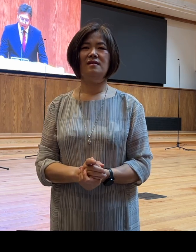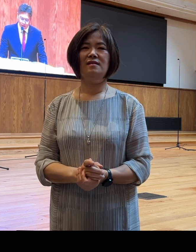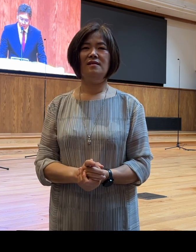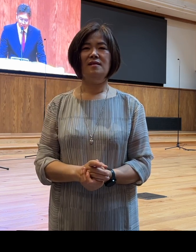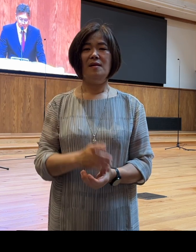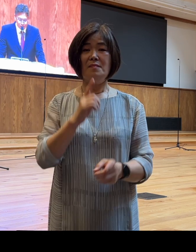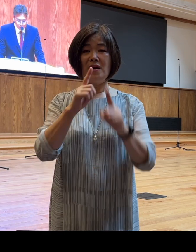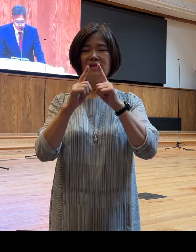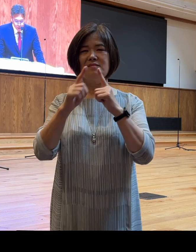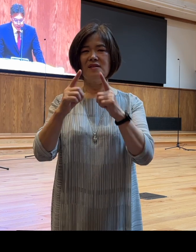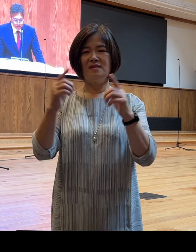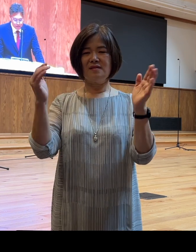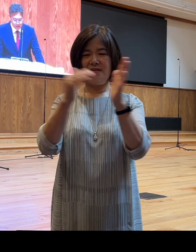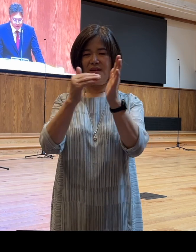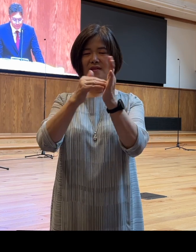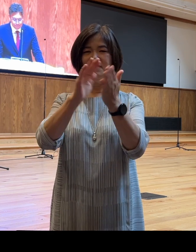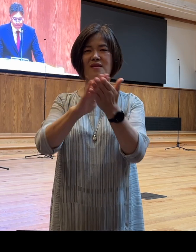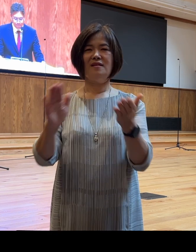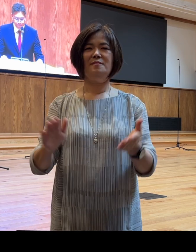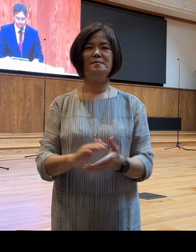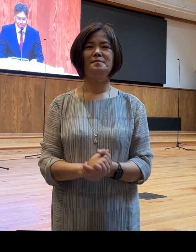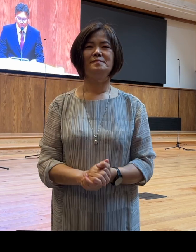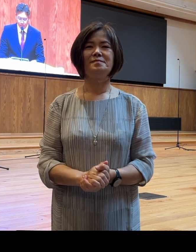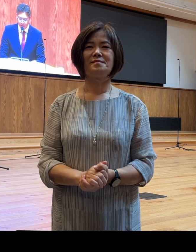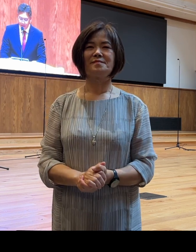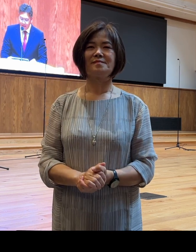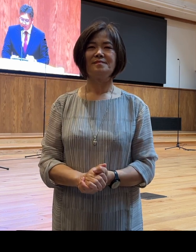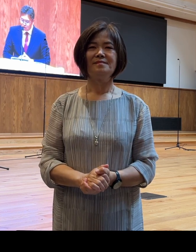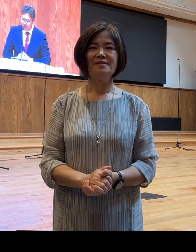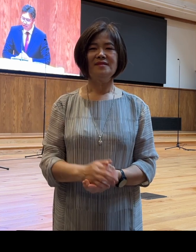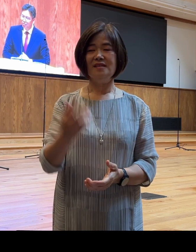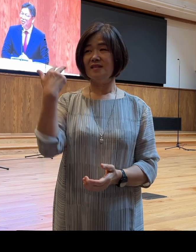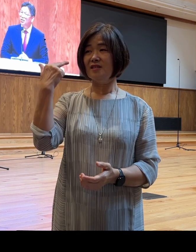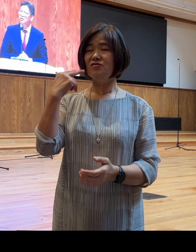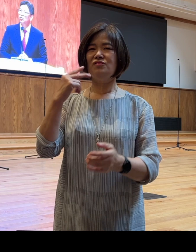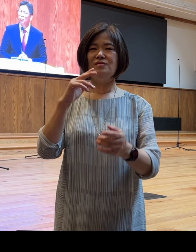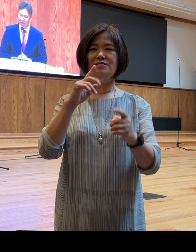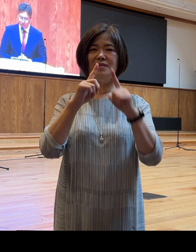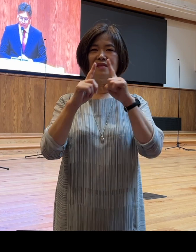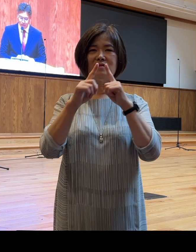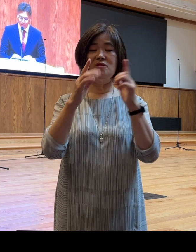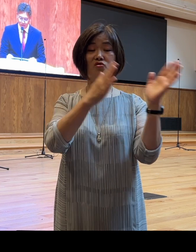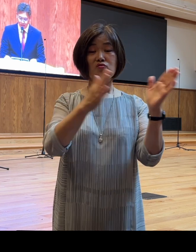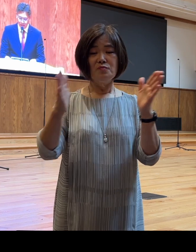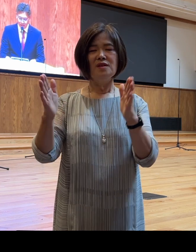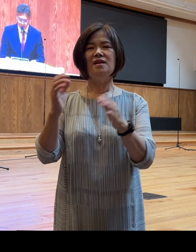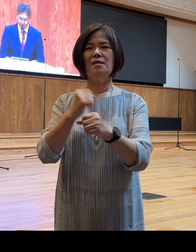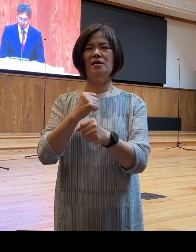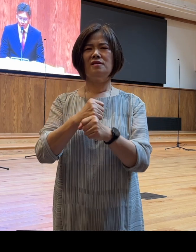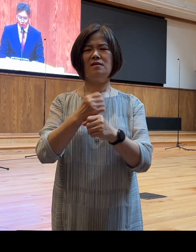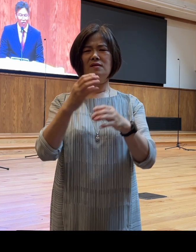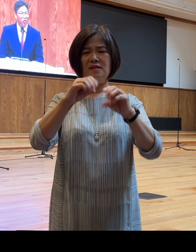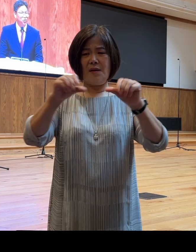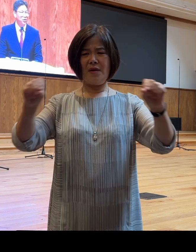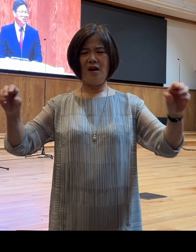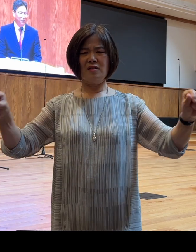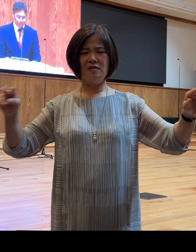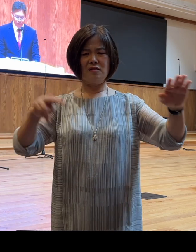말씀을 정리하겠습니다 지난주 말씀을 준비하면서 사막을 건너는 여섯 가지 방법이라는